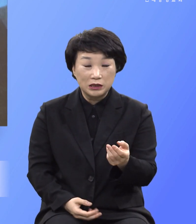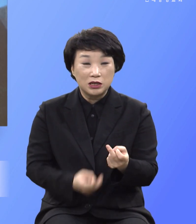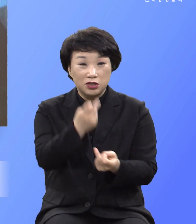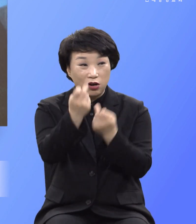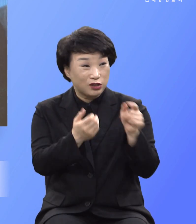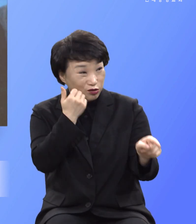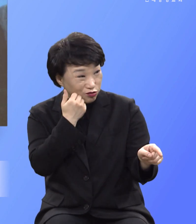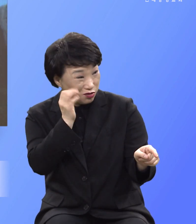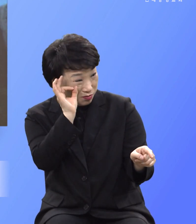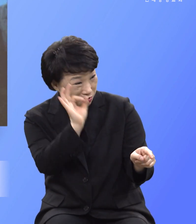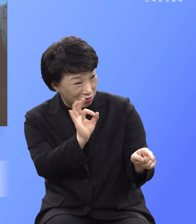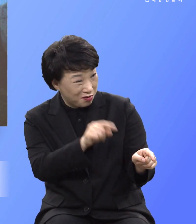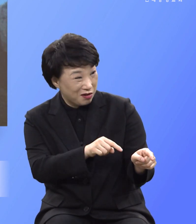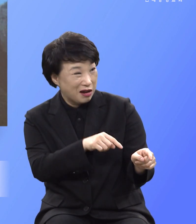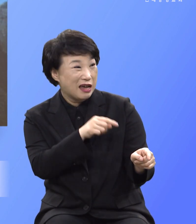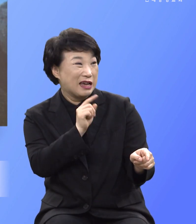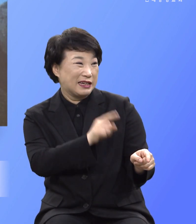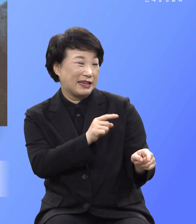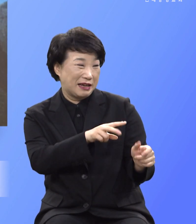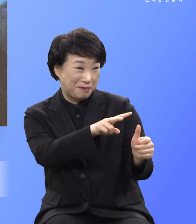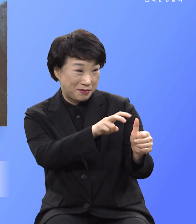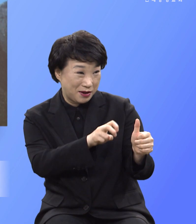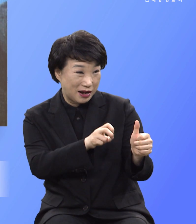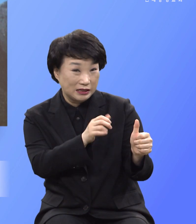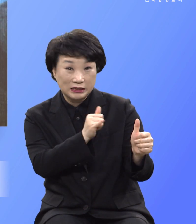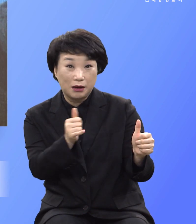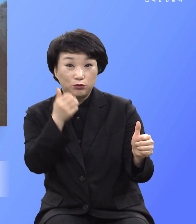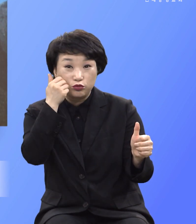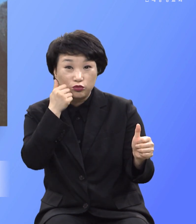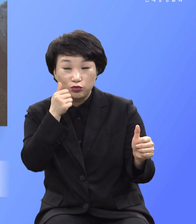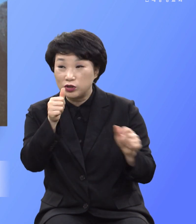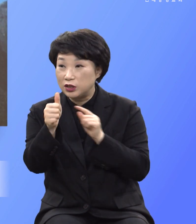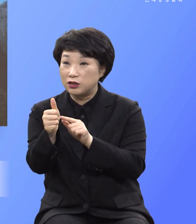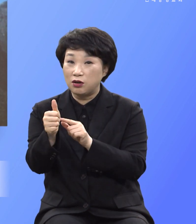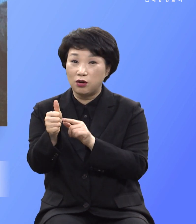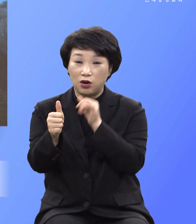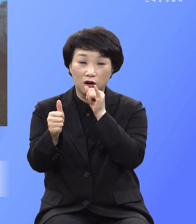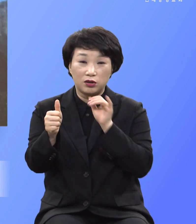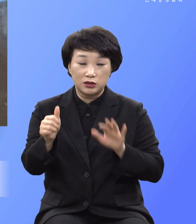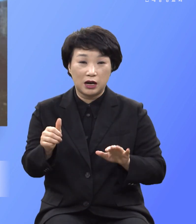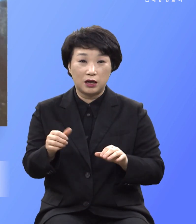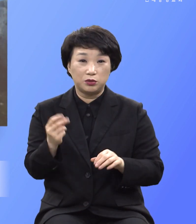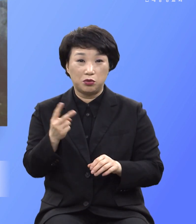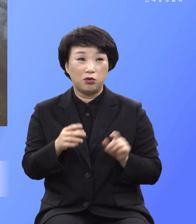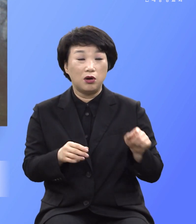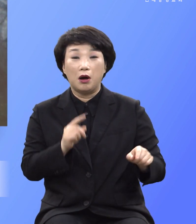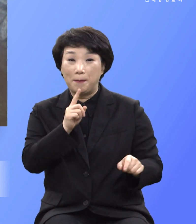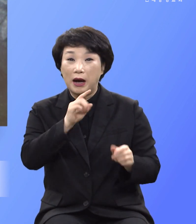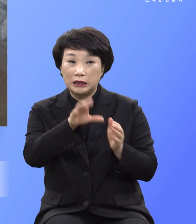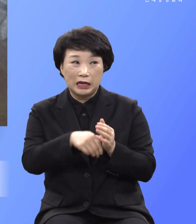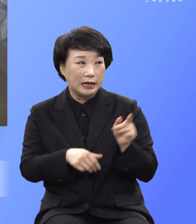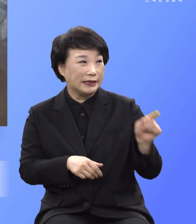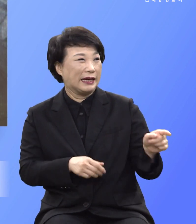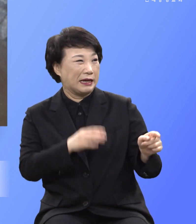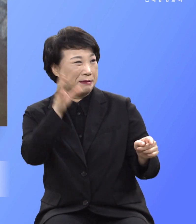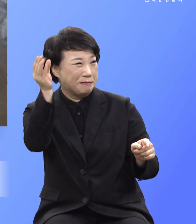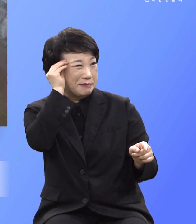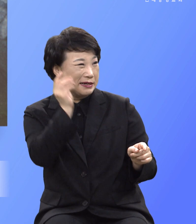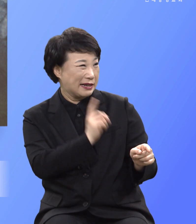보고 미워하는 자는 그리고 말이라도 믿는 놈이라고 하는 자는